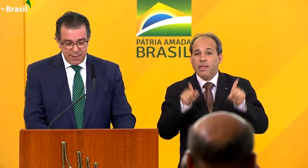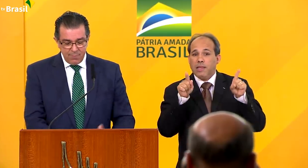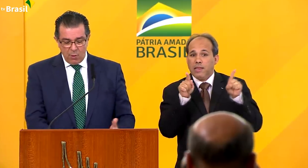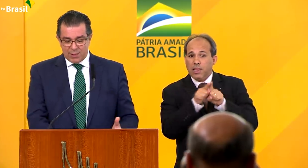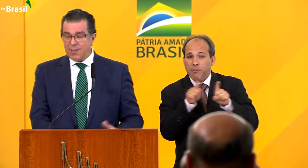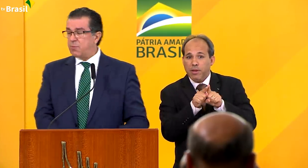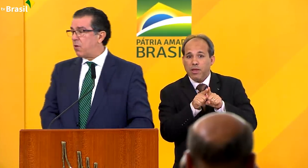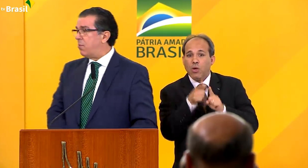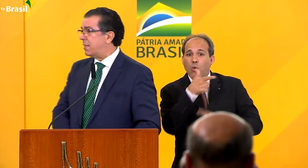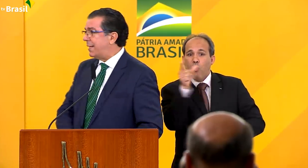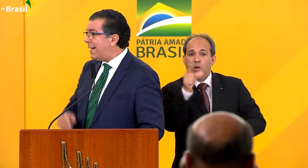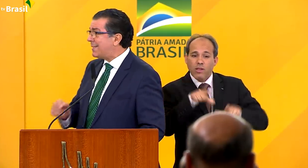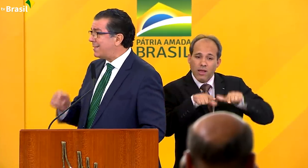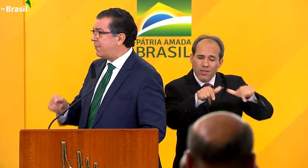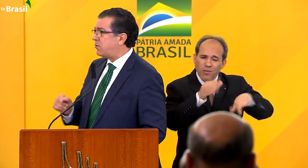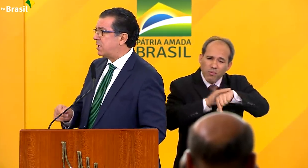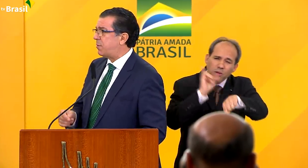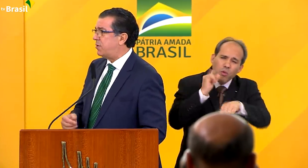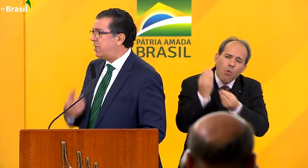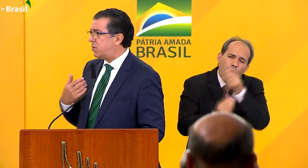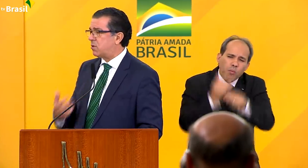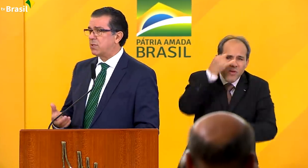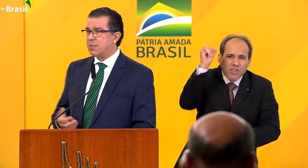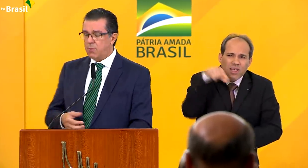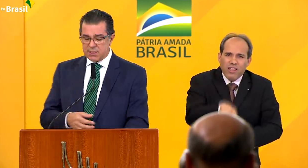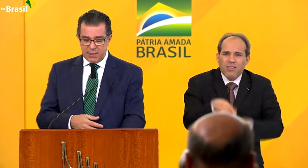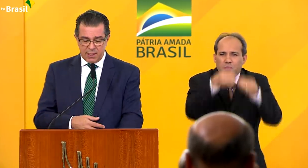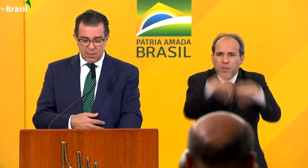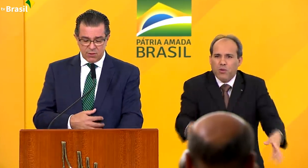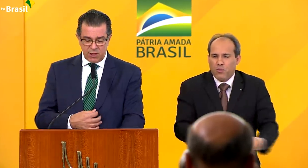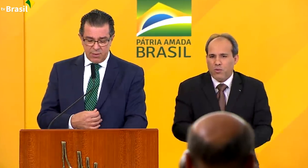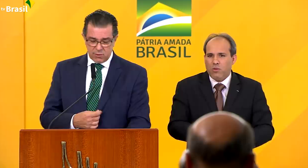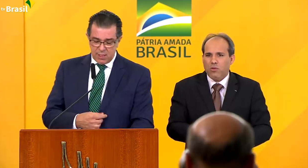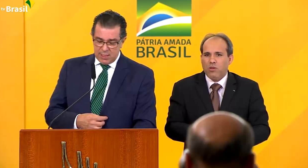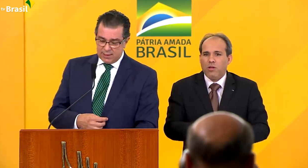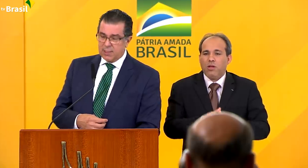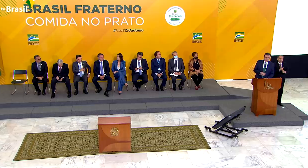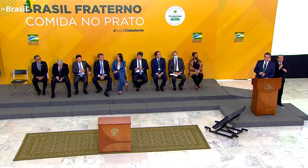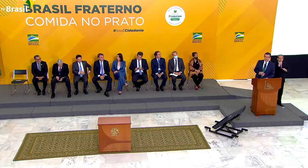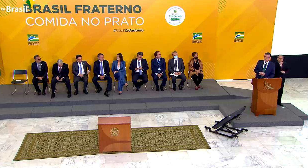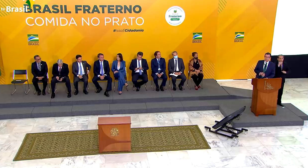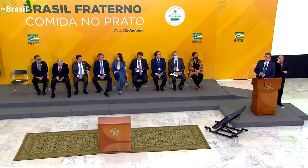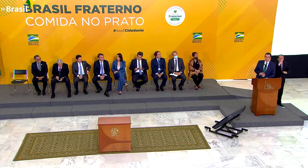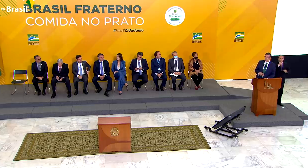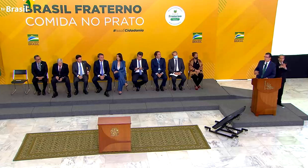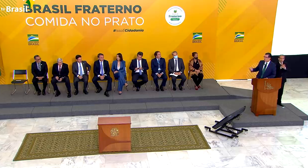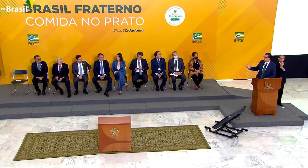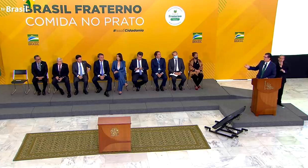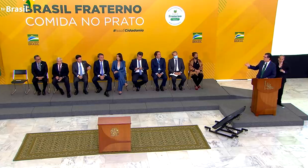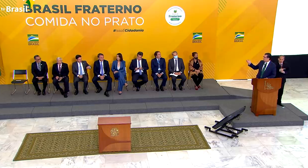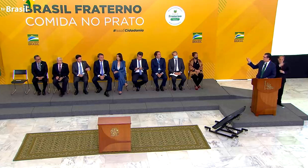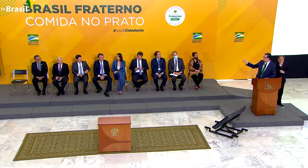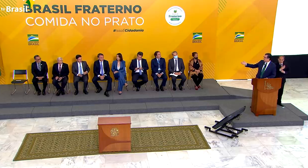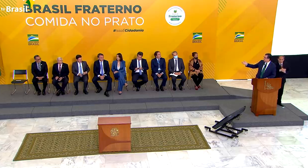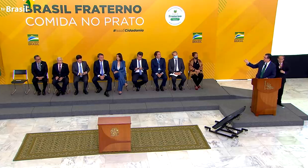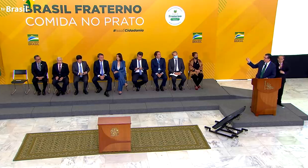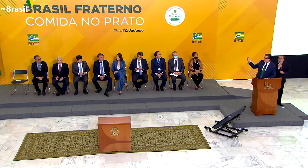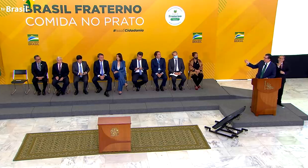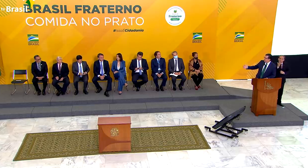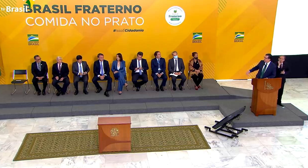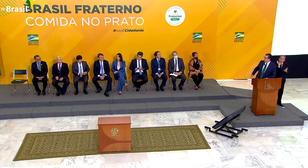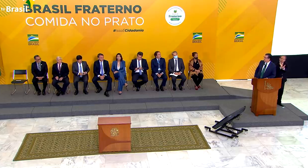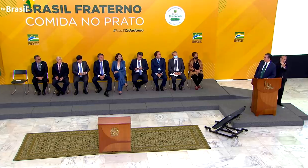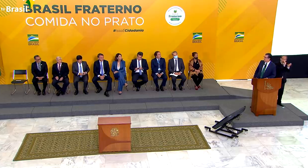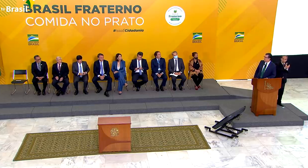medida importante para combater esse tipo de desperdício, a Associação Brasileira de Indústria de Alimentos tem defendido, junto aos órgãos competentes, temos